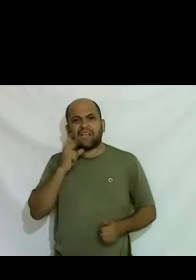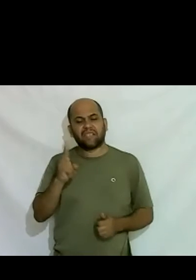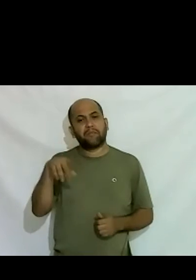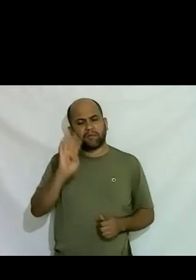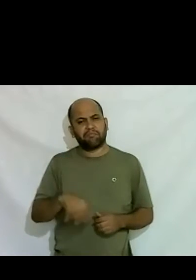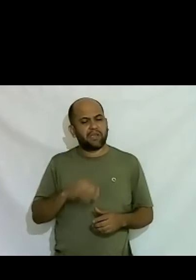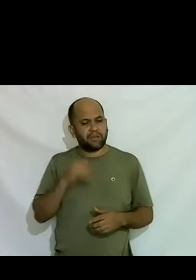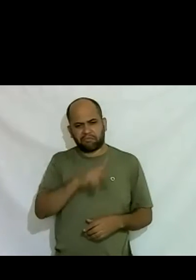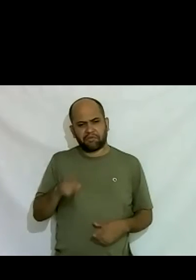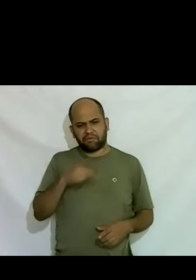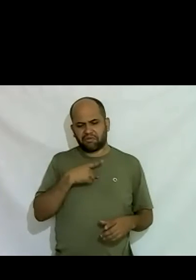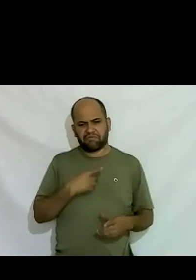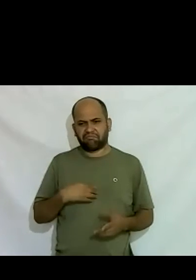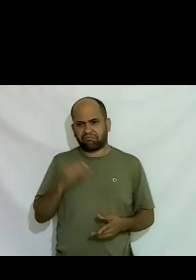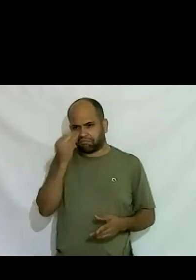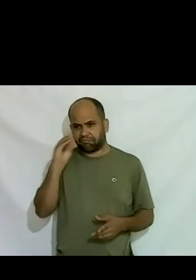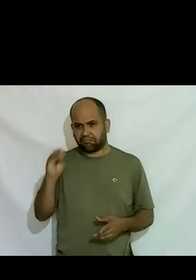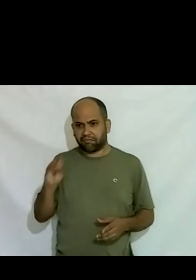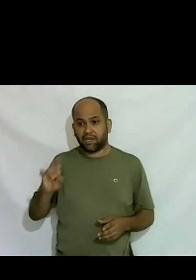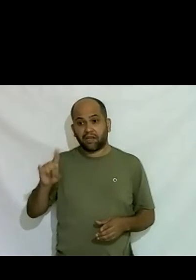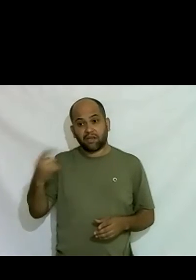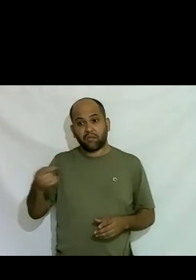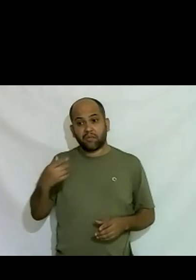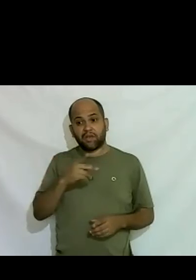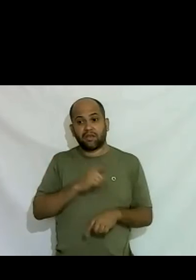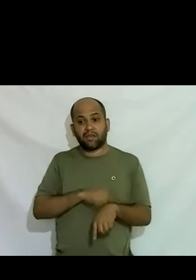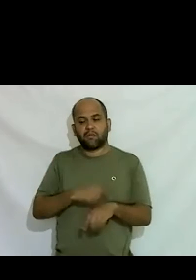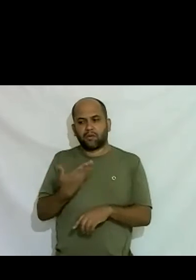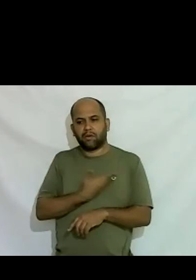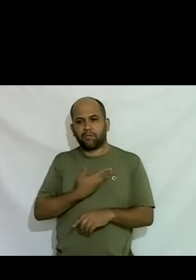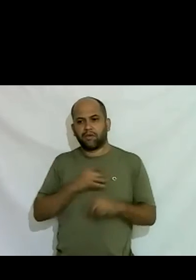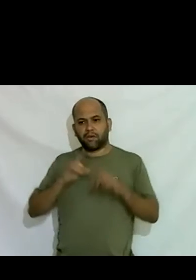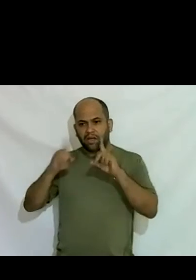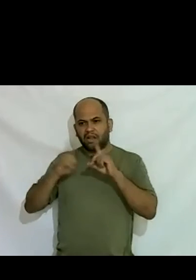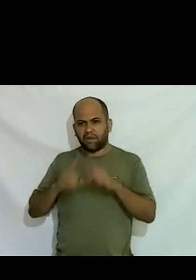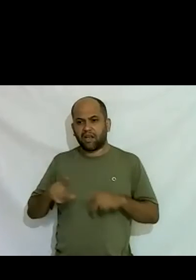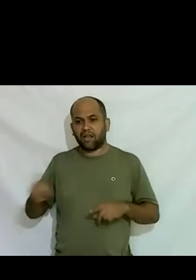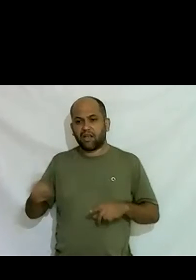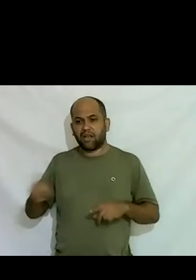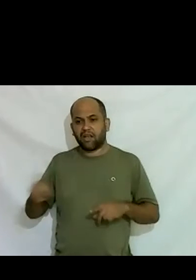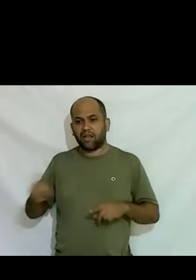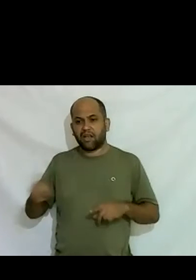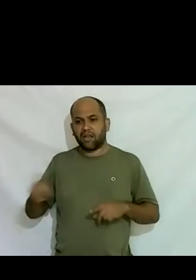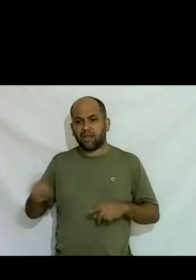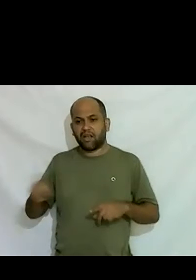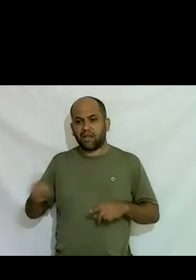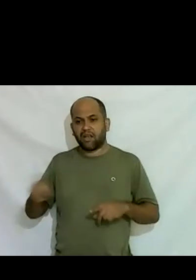eu ligava muito mas com o tempo um coleguinha começou a reclamar você é menino você tem que ficar com a gente